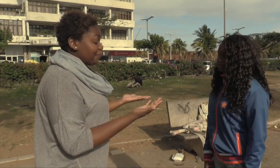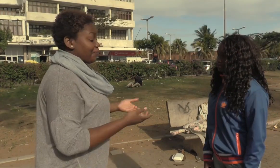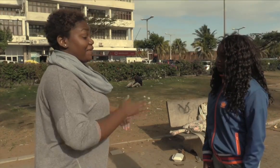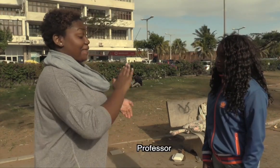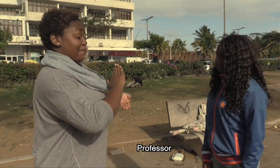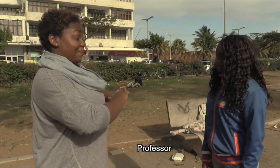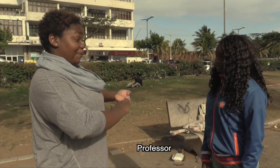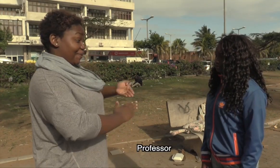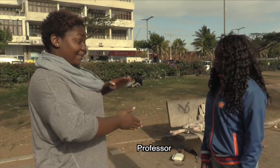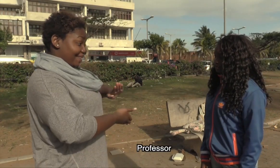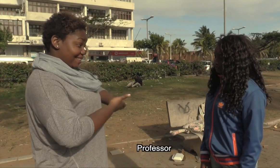Médico. Médico.